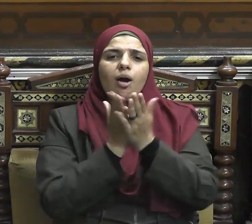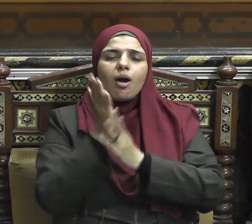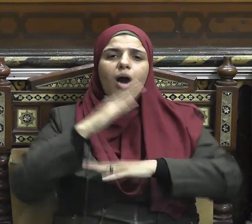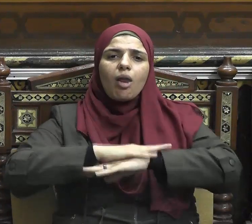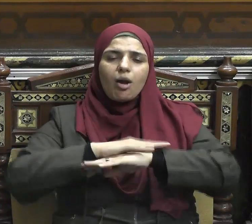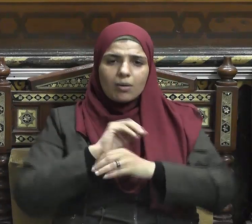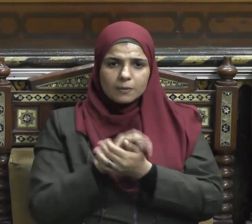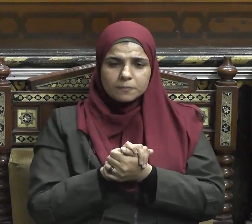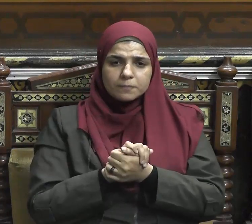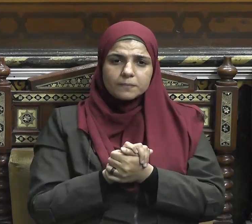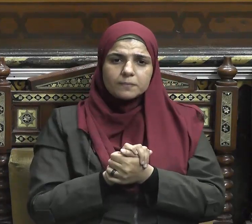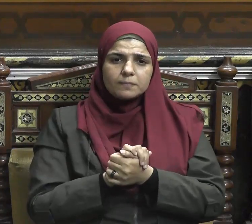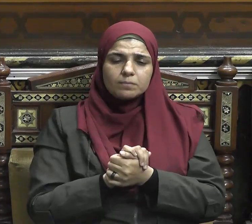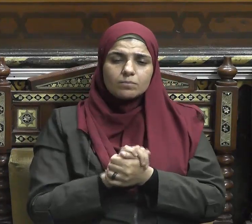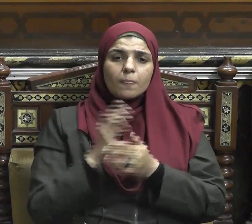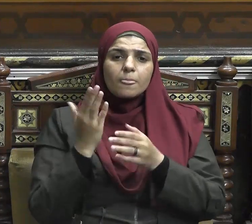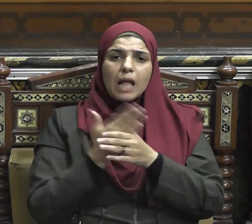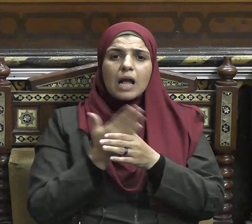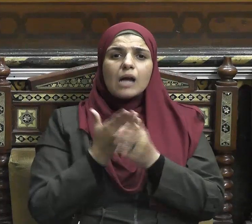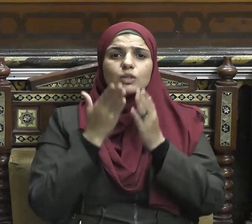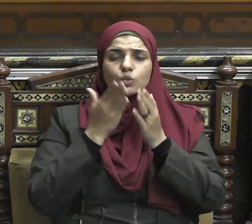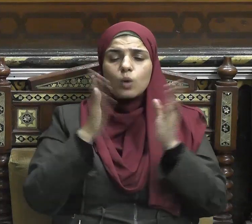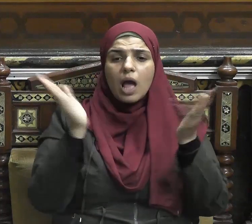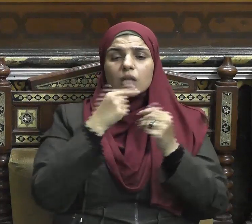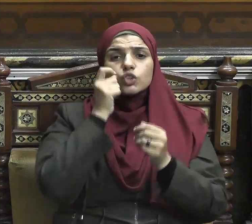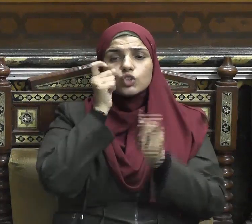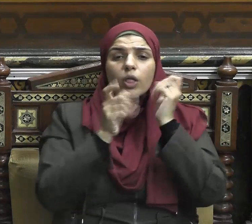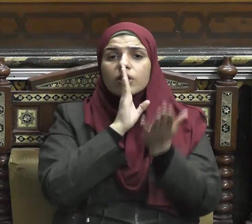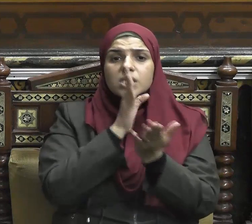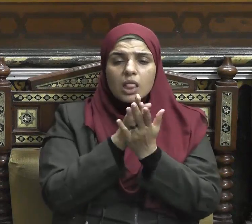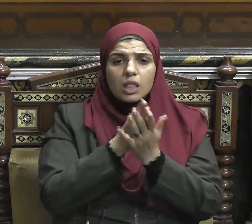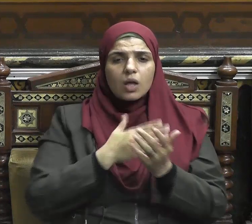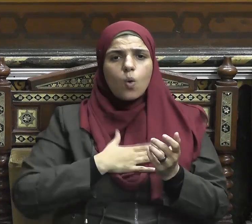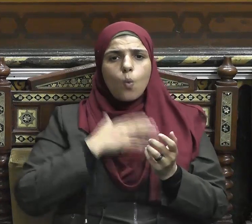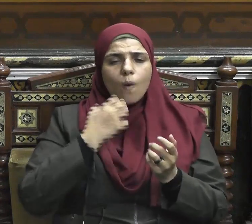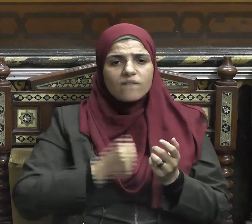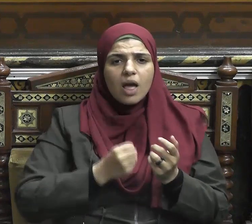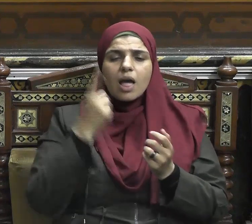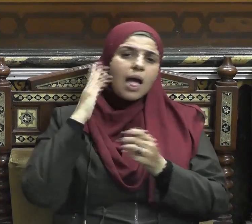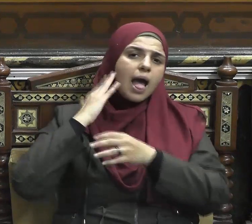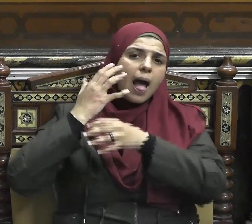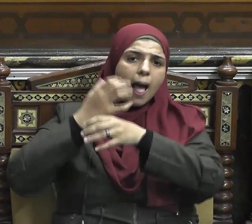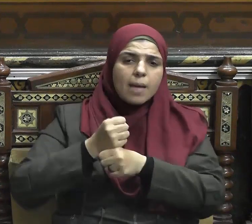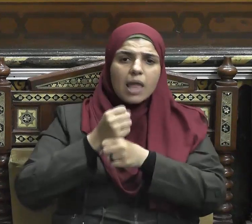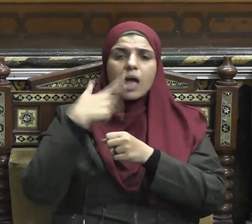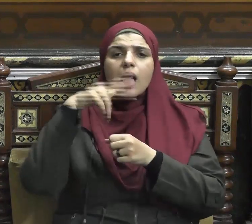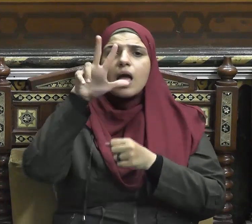دين مكارم الأخلاق ورسالته أتت لإتمام هذه المكارم